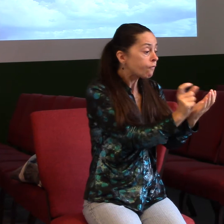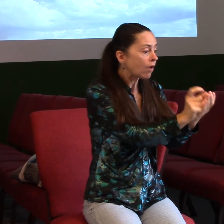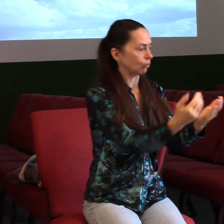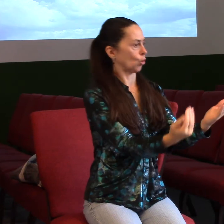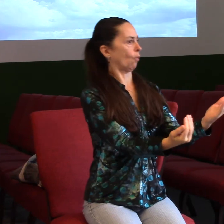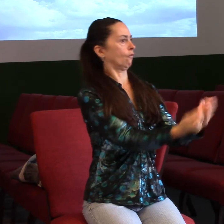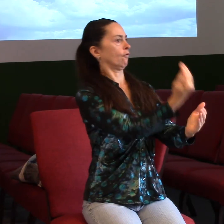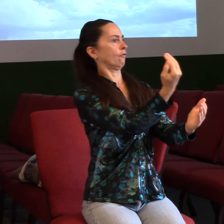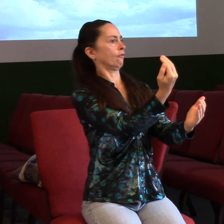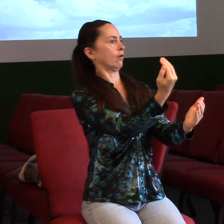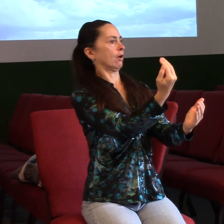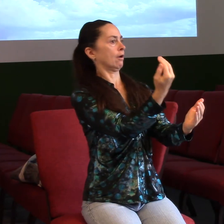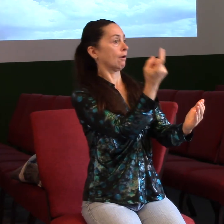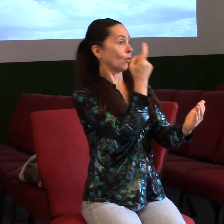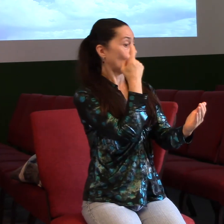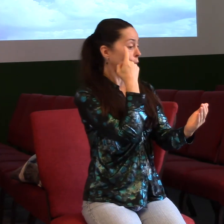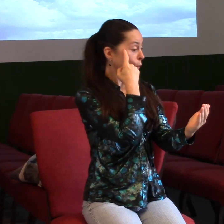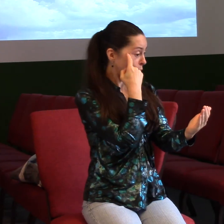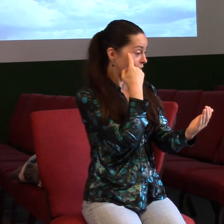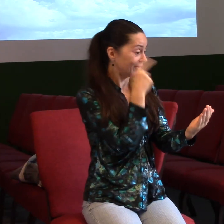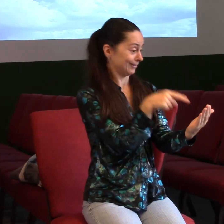takže uvidím, jestli se nechám inspirovat i jima, že? Estio.